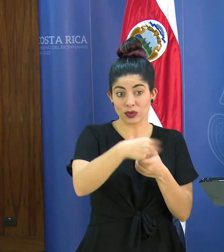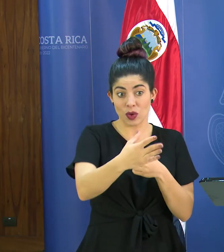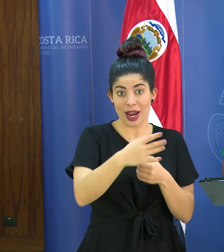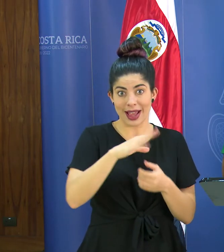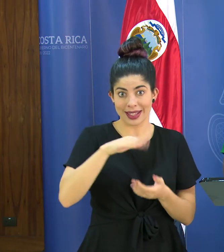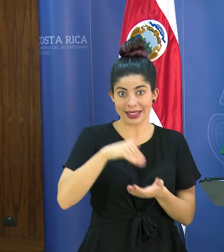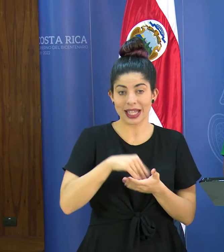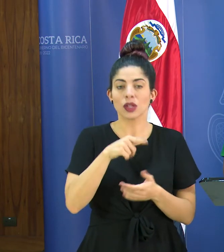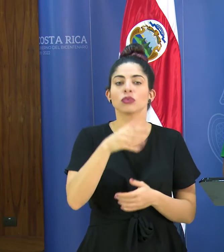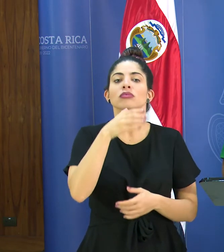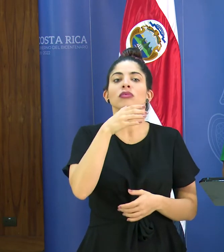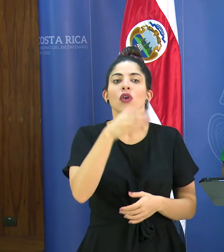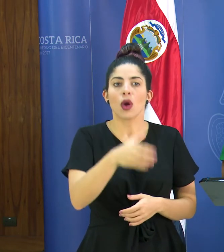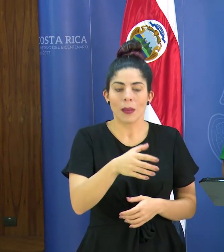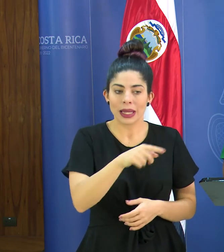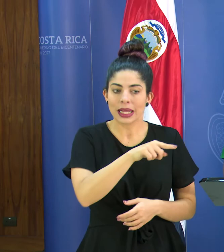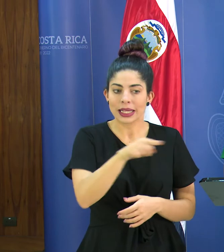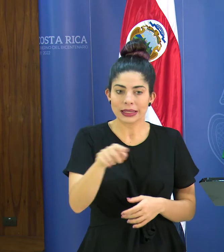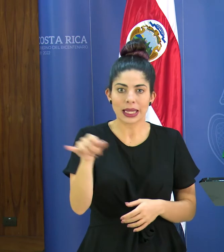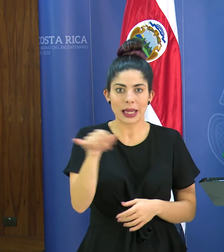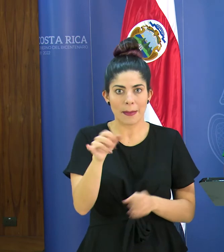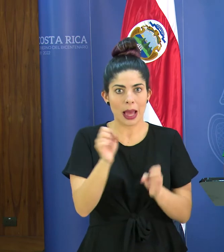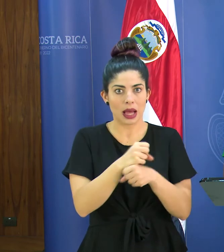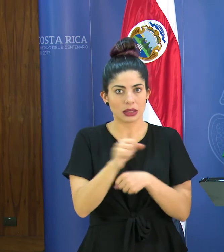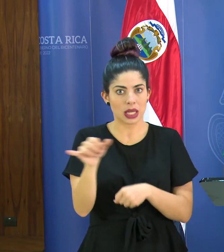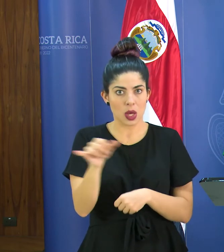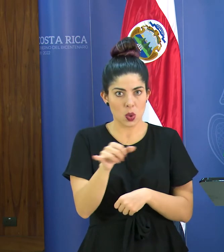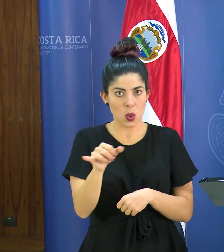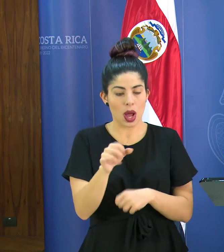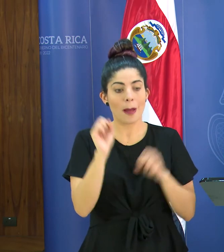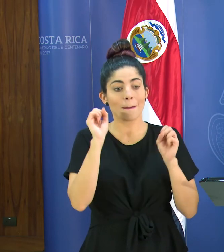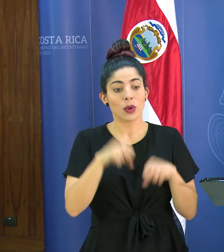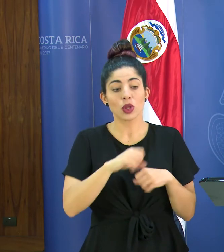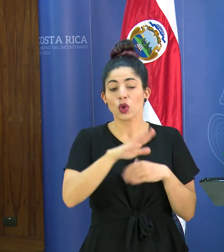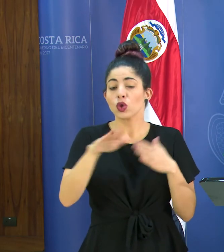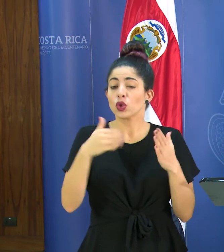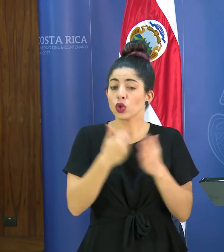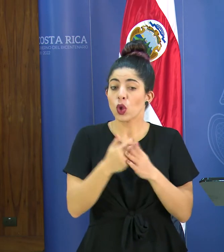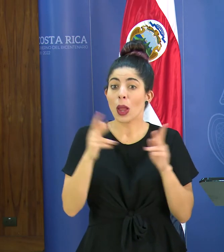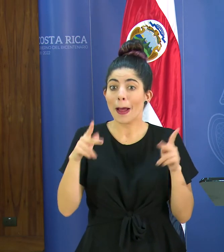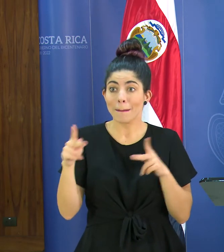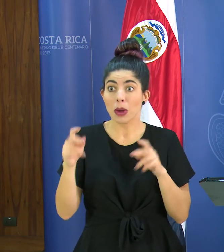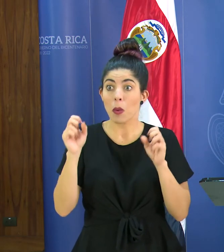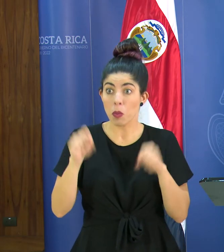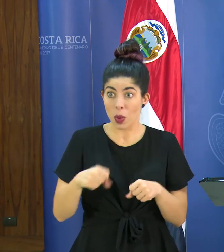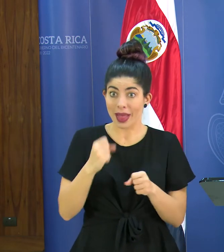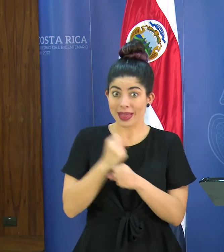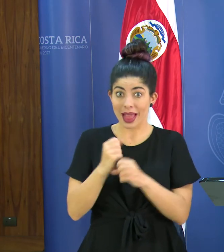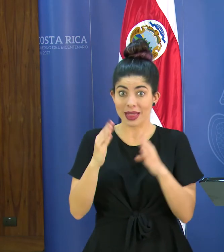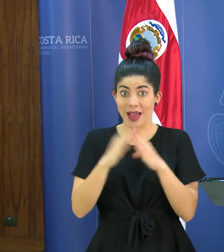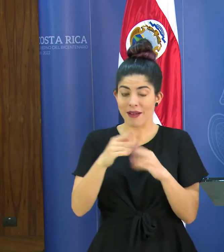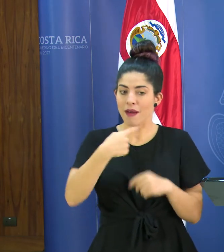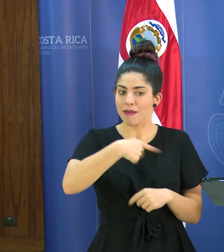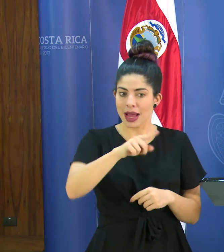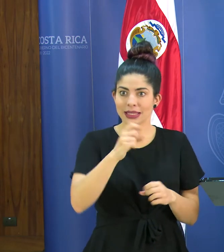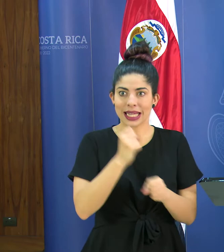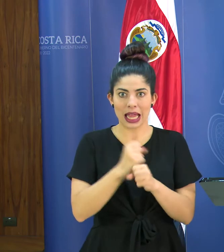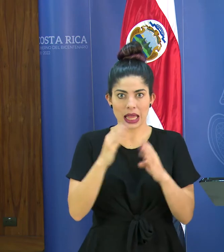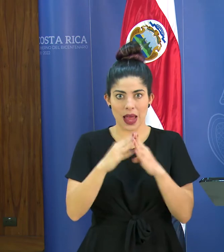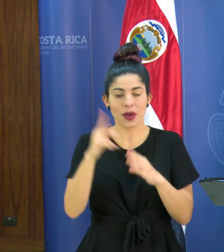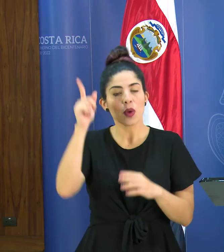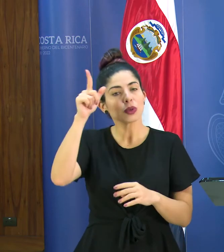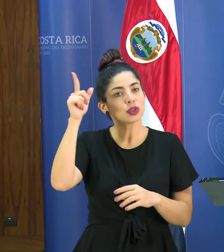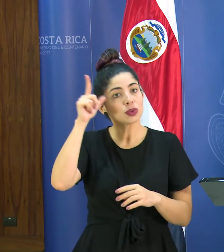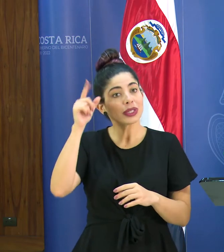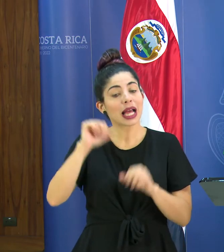recomendación es una instancia para que puedan hacerlo lo mismo y poder enviar a todas las personas en puestos teletrabajables al teletrabajo y por supuesto